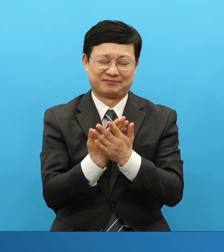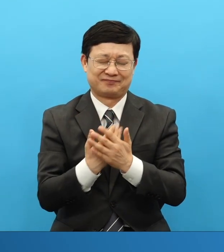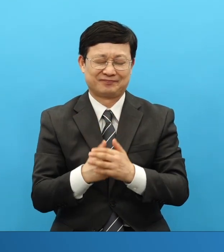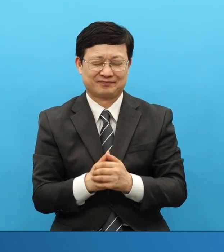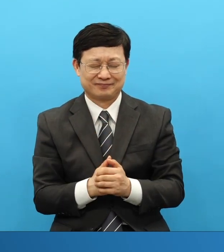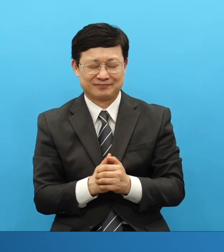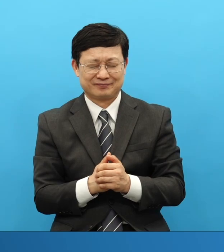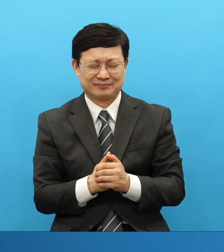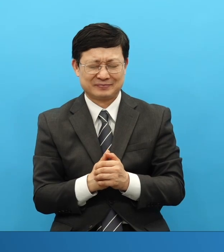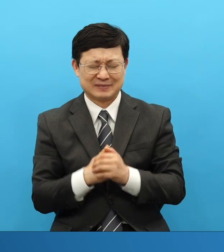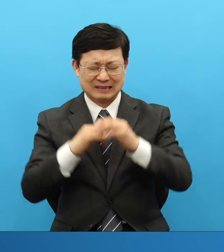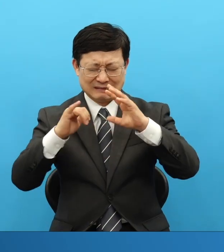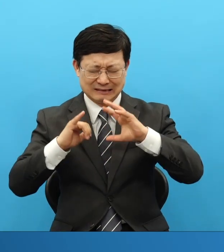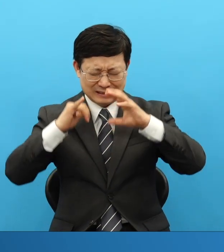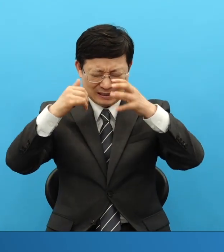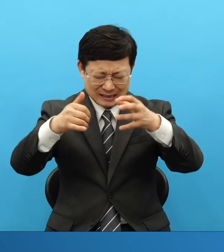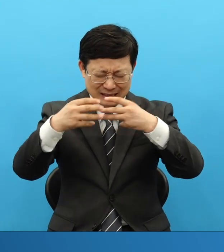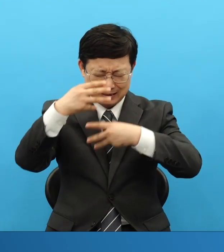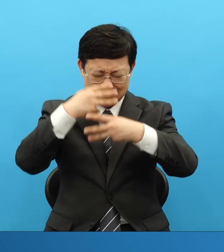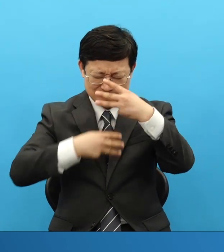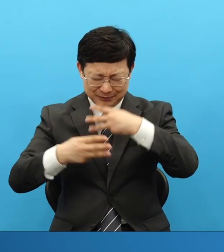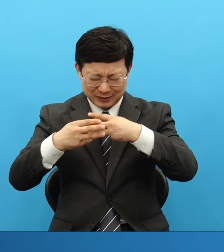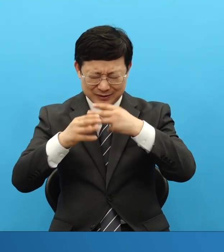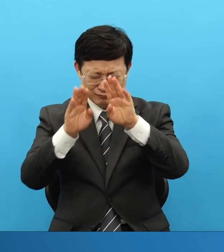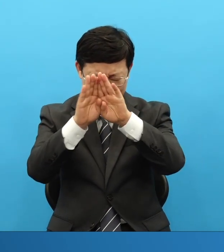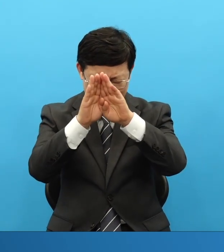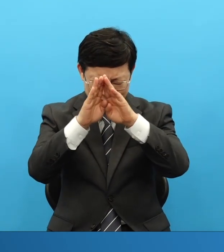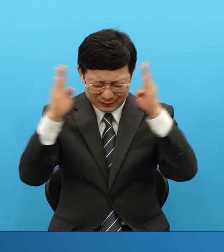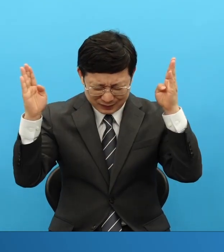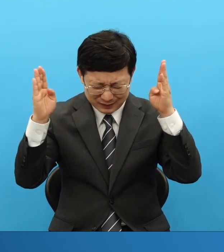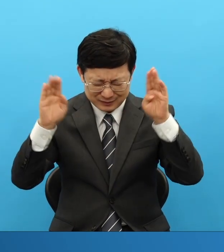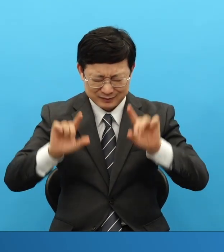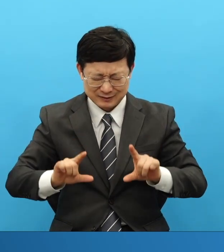전 세계 렘넌트의 문이 열리는 날이 되게 하옵소서.